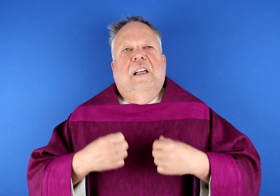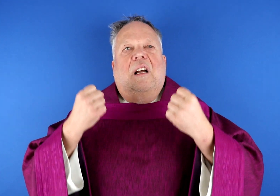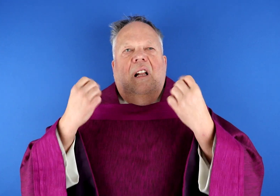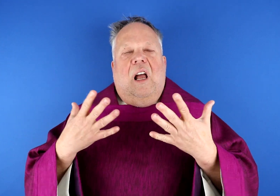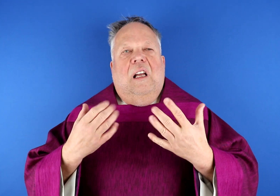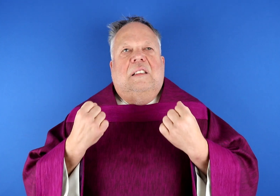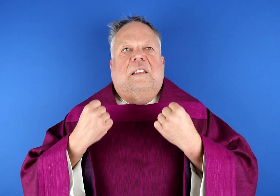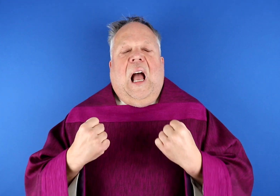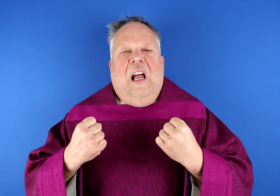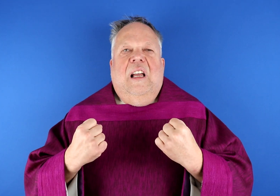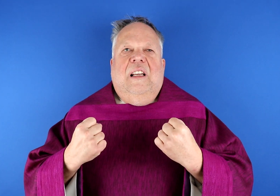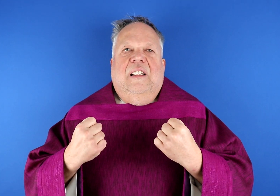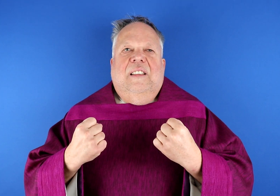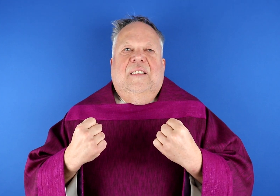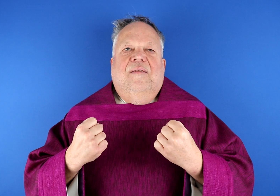Dann haben wir Klarheit im Herzen.